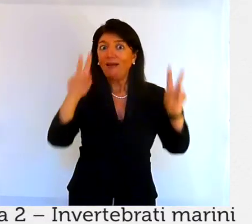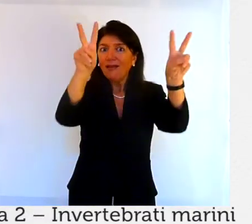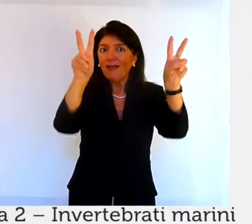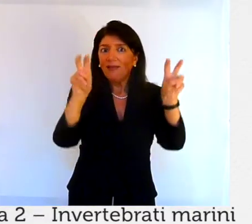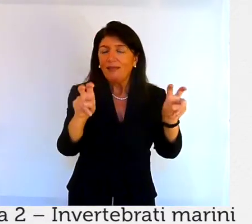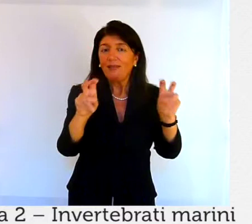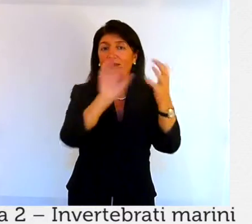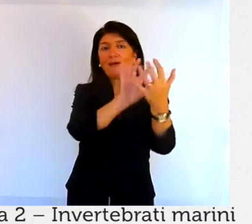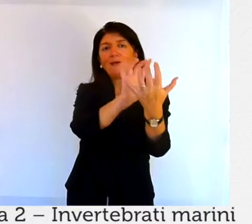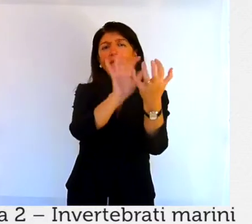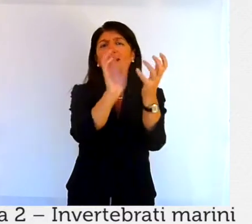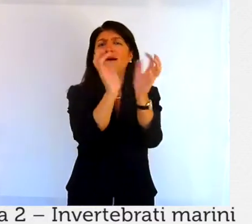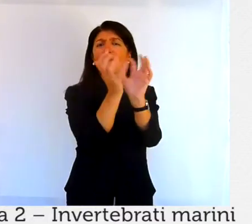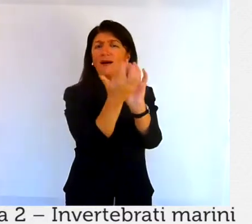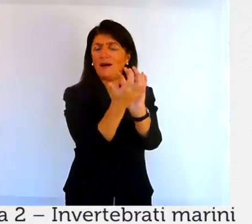cervello